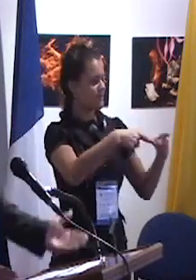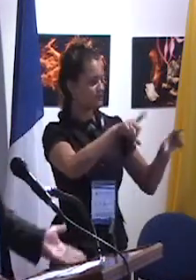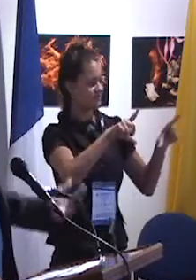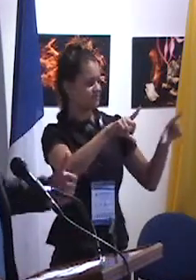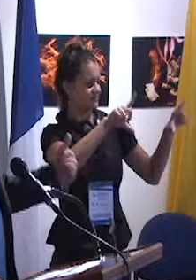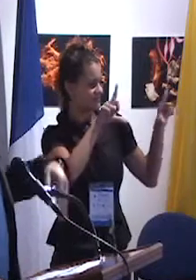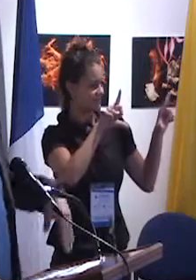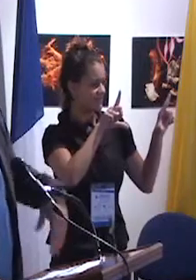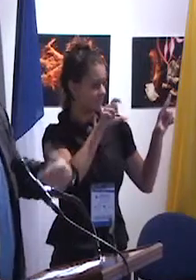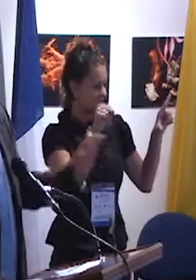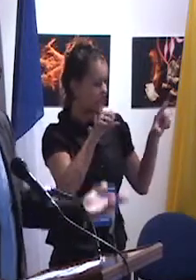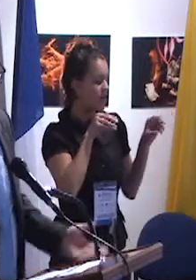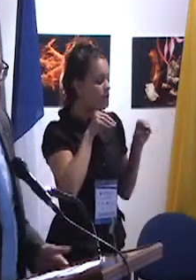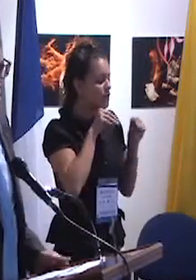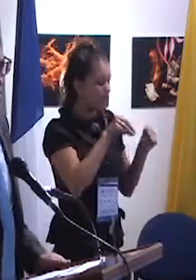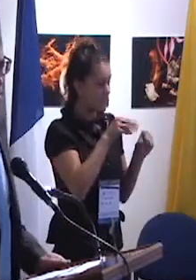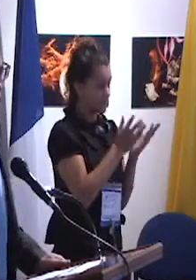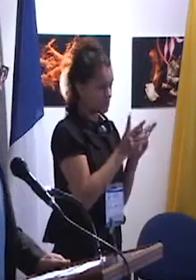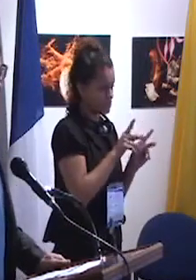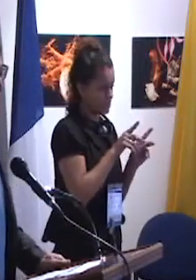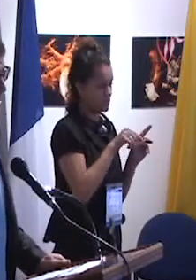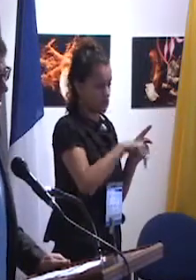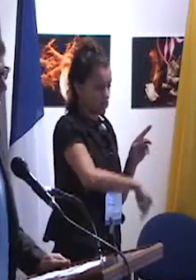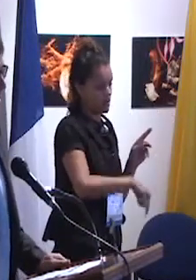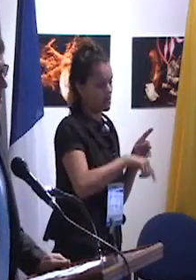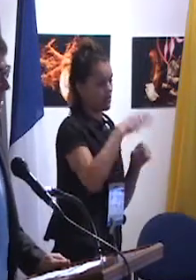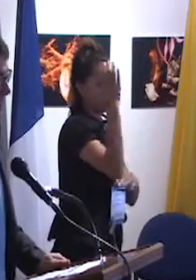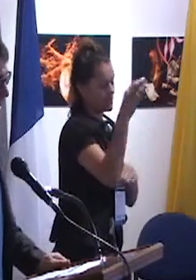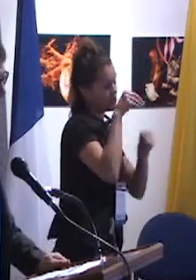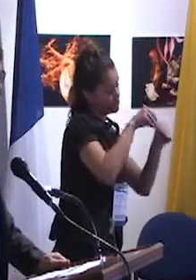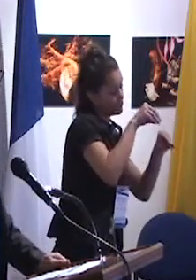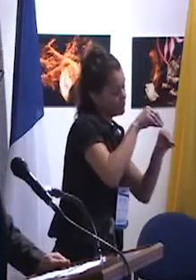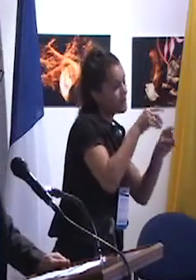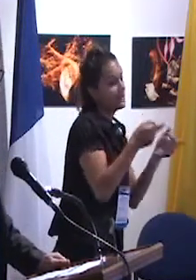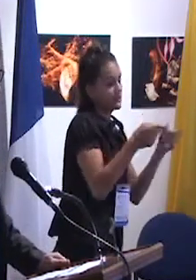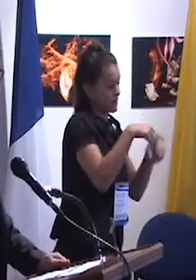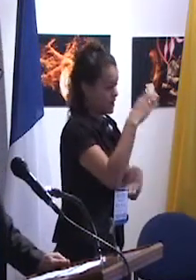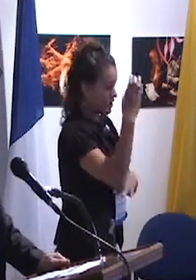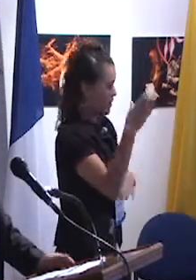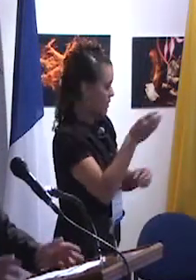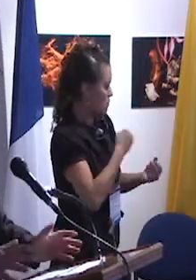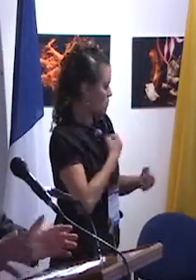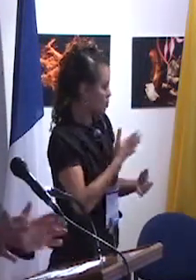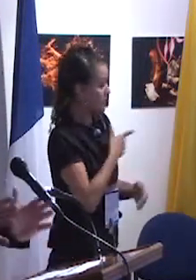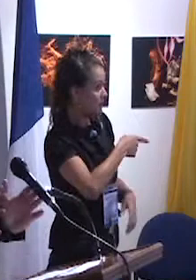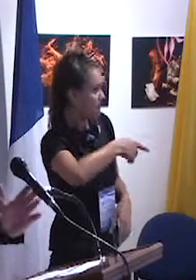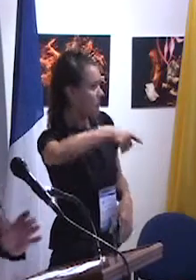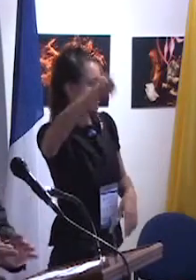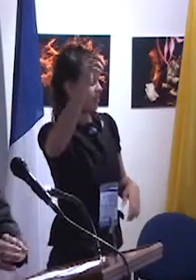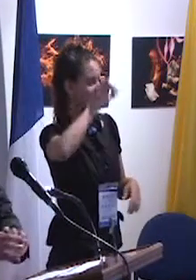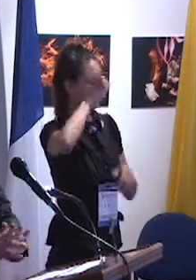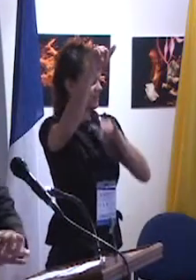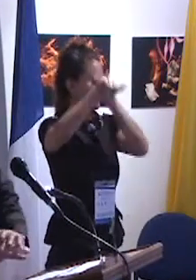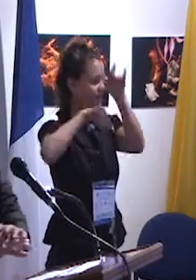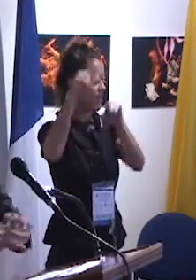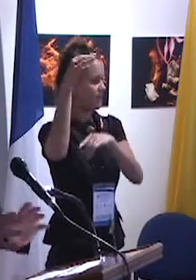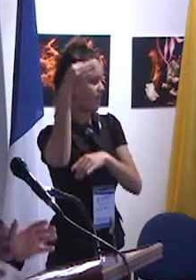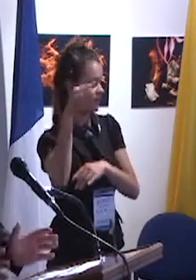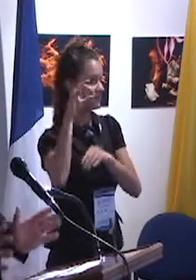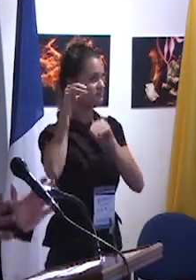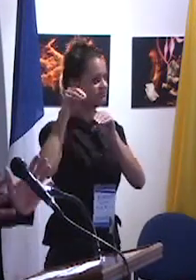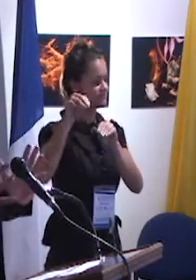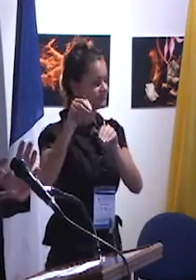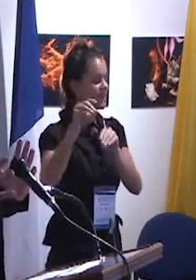estudiantes francés aquí en Colombia, pero también permitir a estudiantes colombianos de ir a Francia. Y el otro tema que me parece